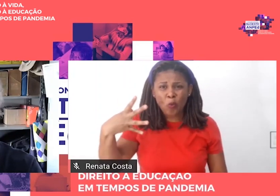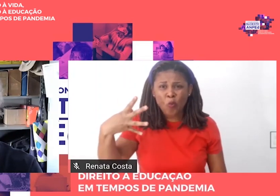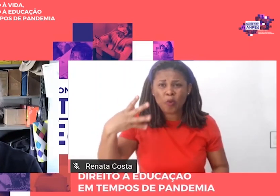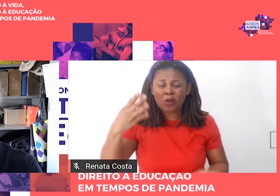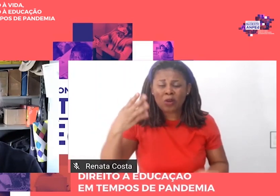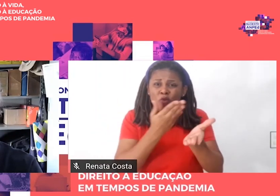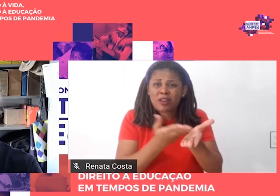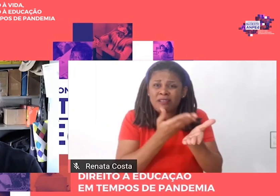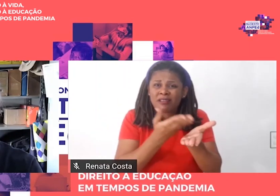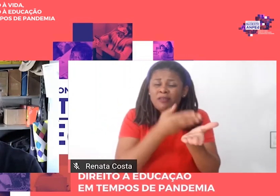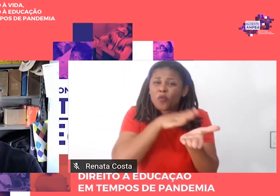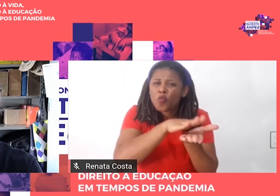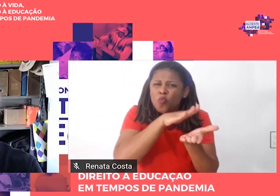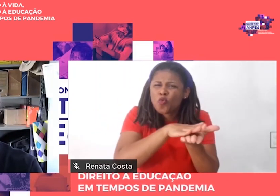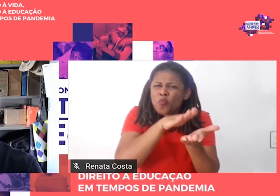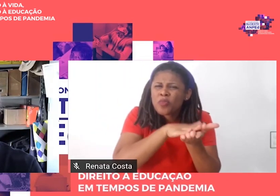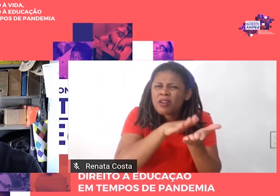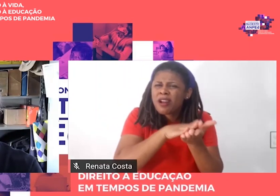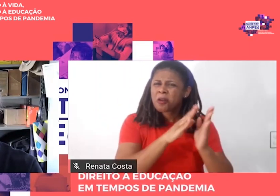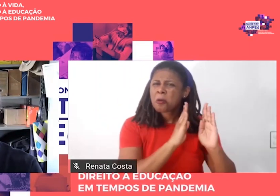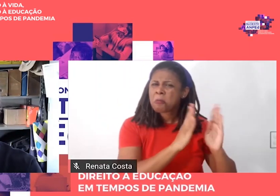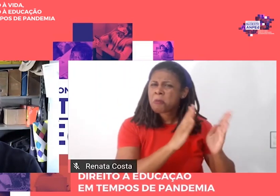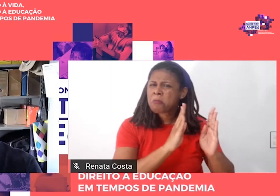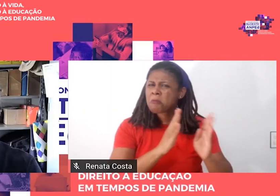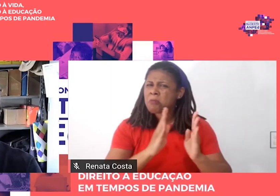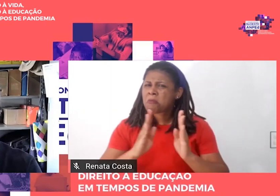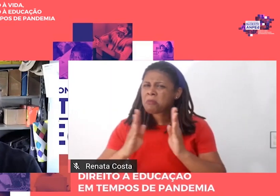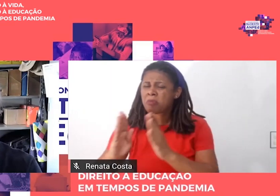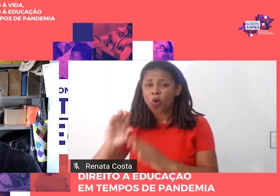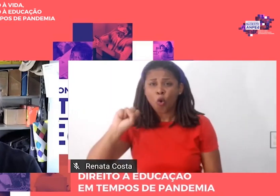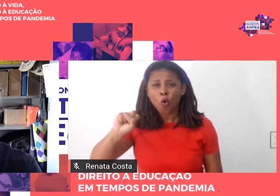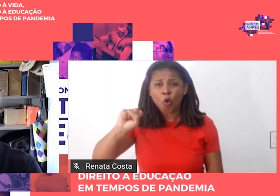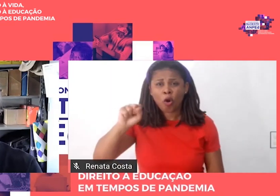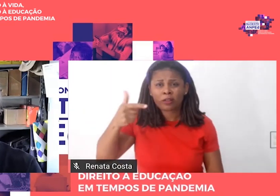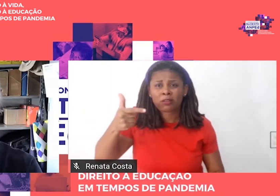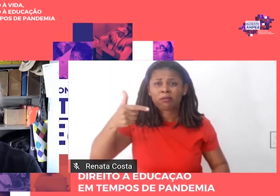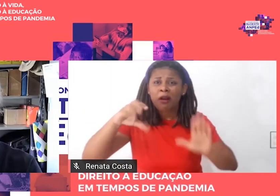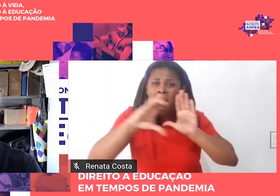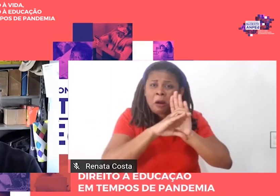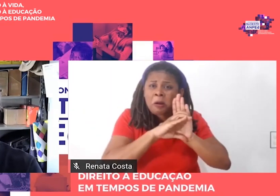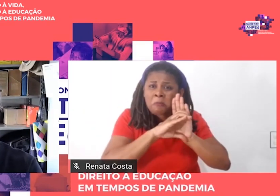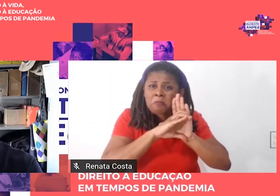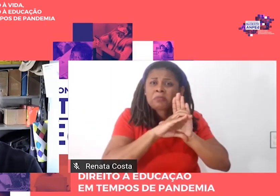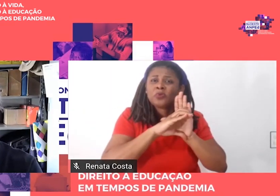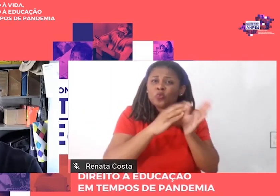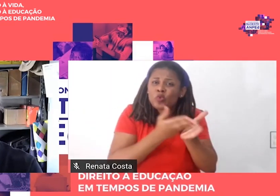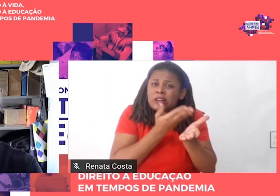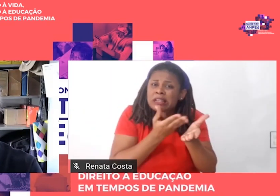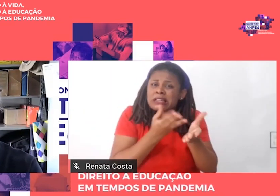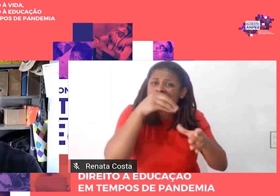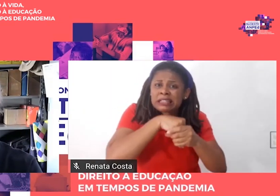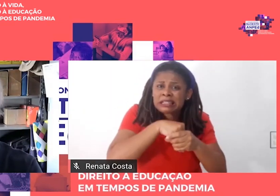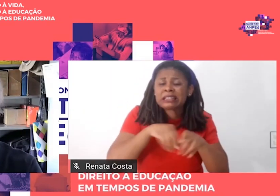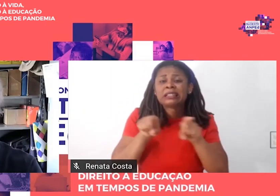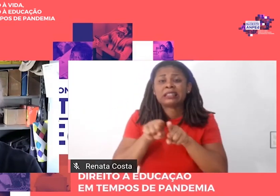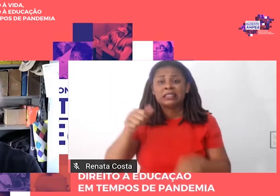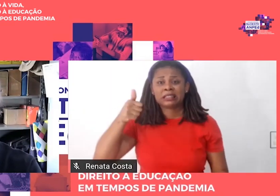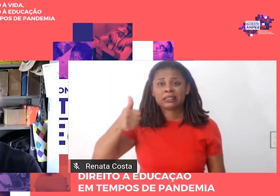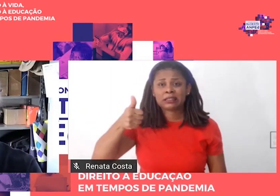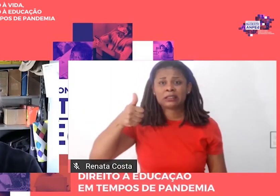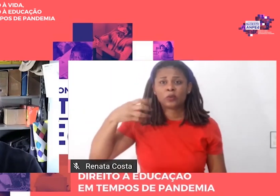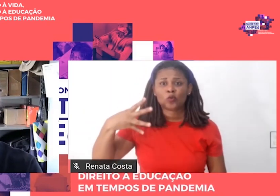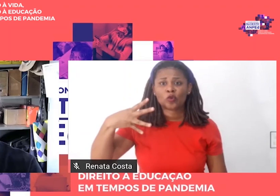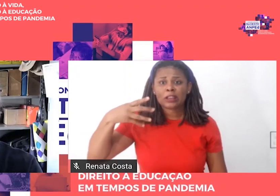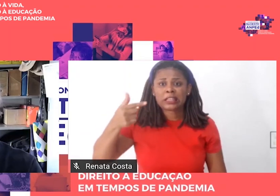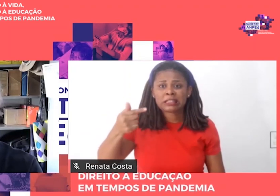ou organizados, 82 capítulos de livros e 147 artigos.